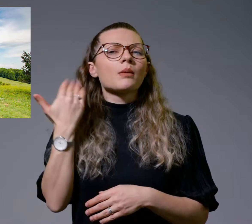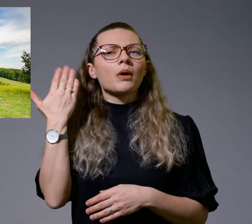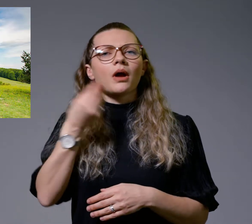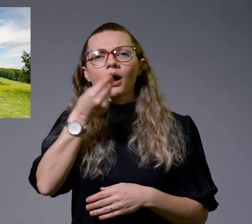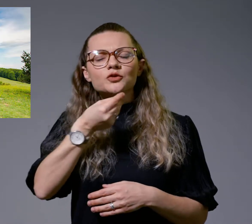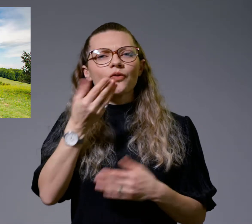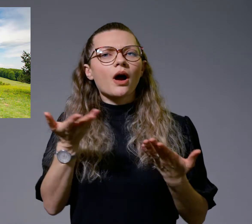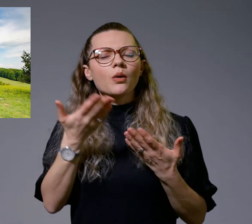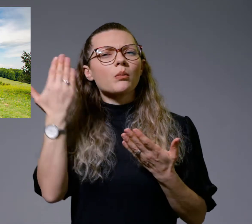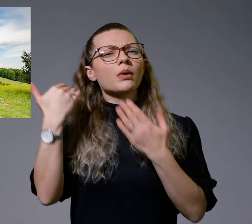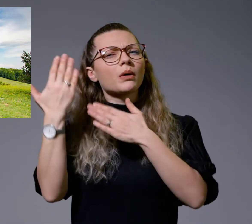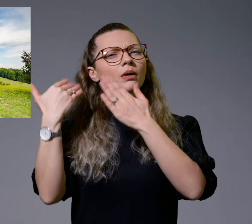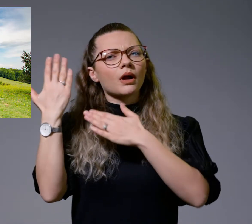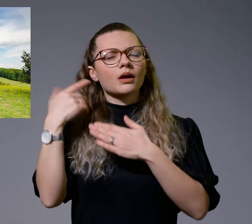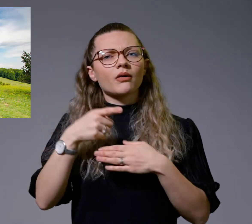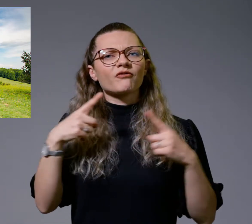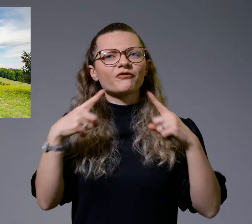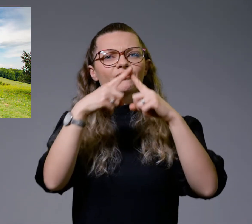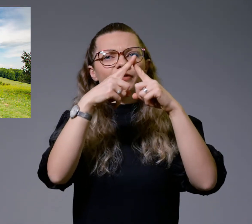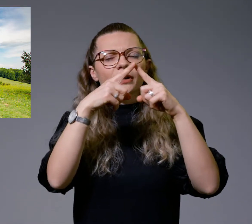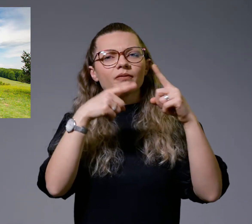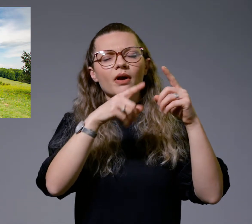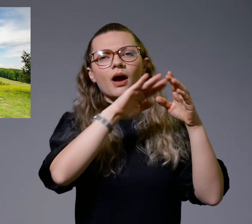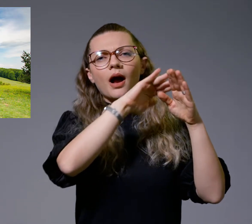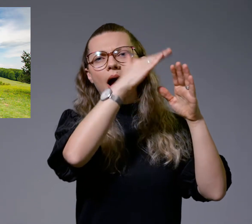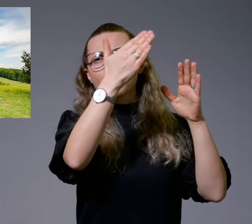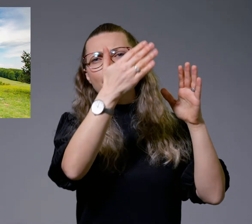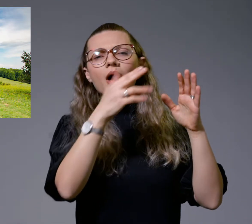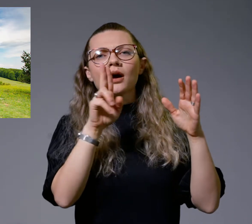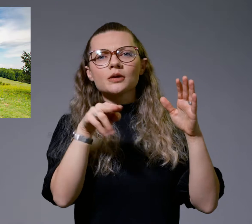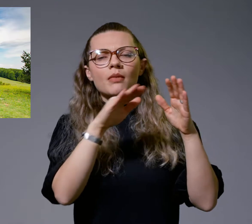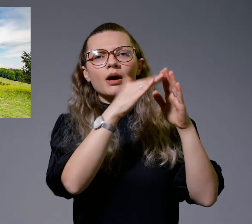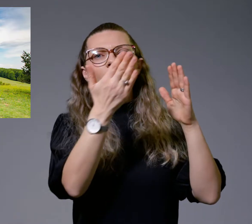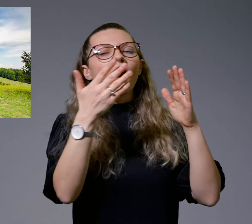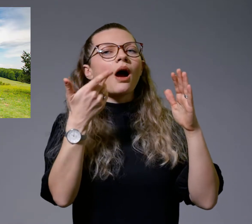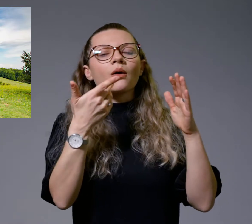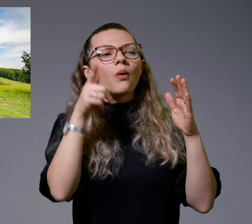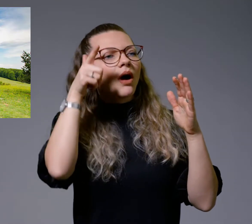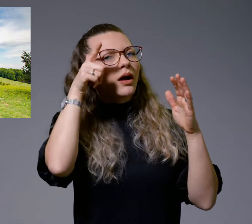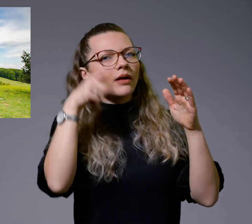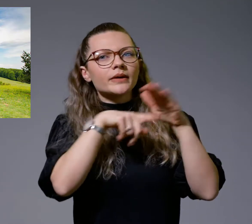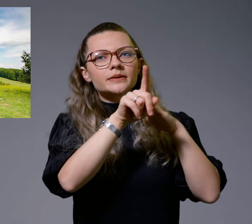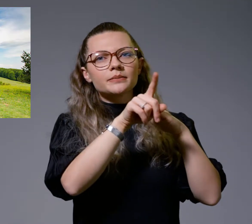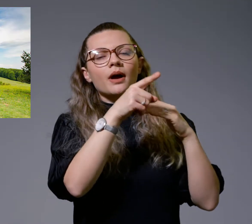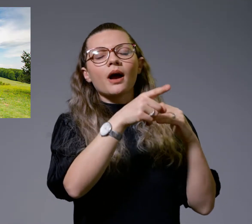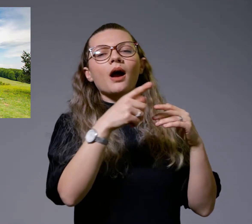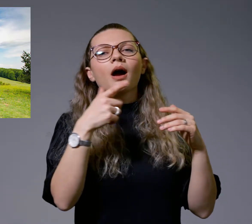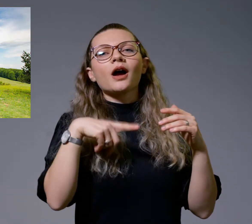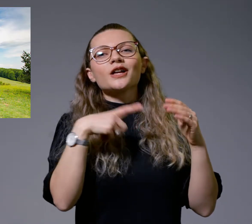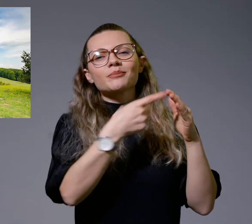некогаш во Минатото, на врвот на Карпата, се отелила некоја крава, па од таму доаге името на една